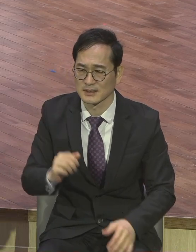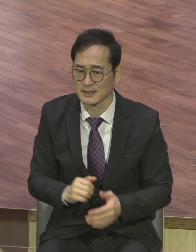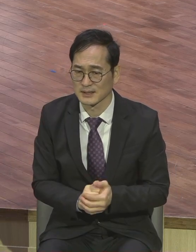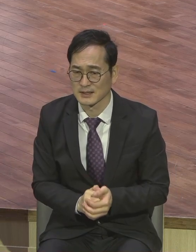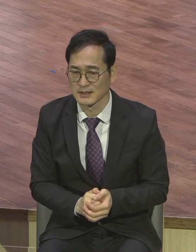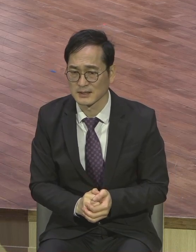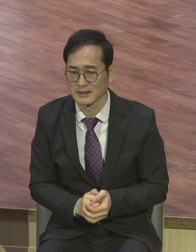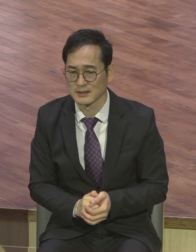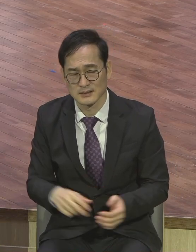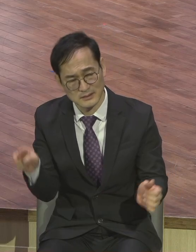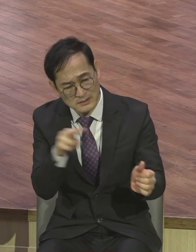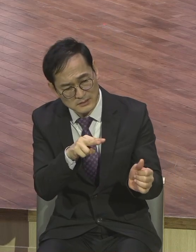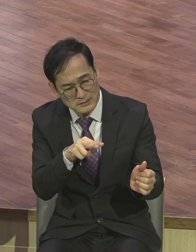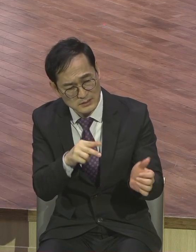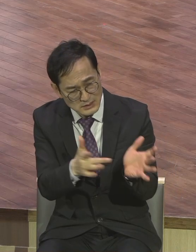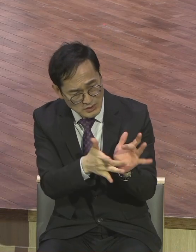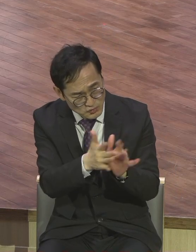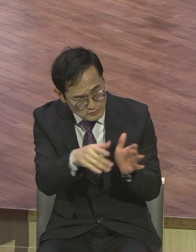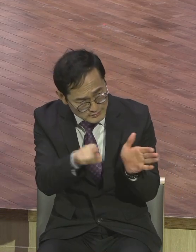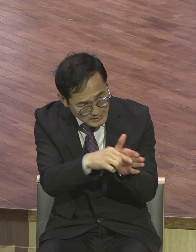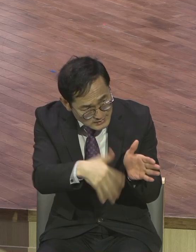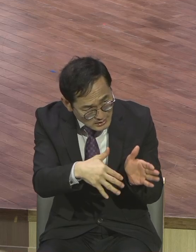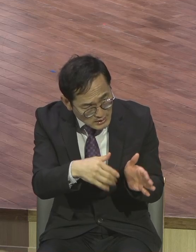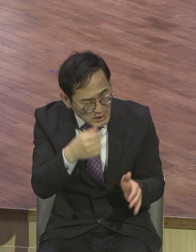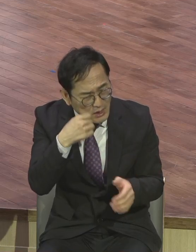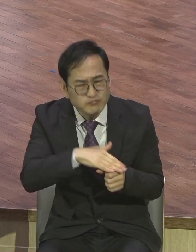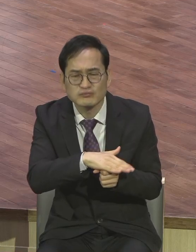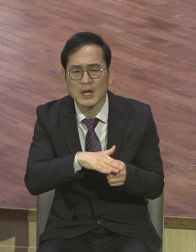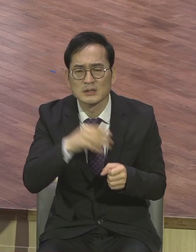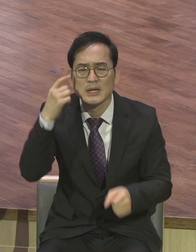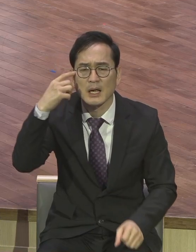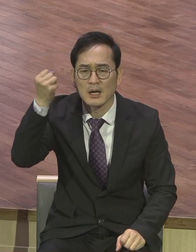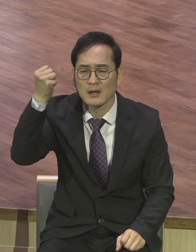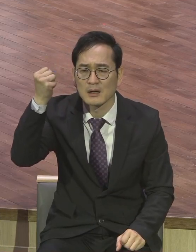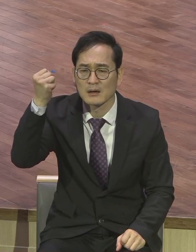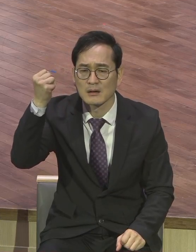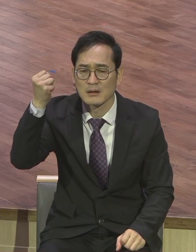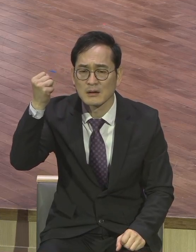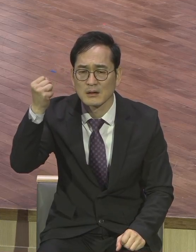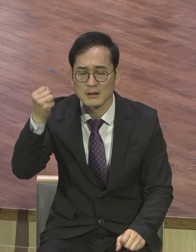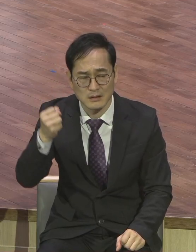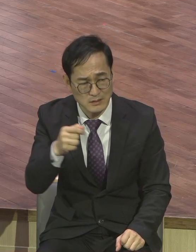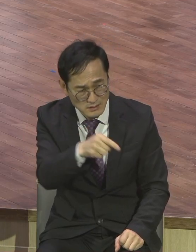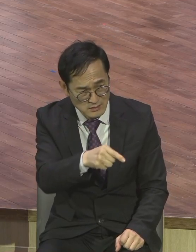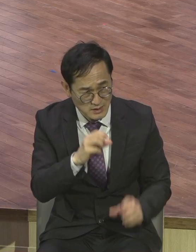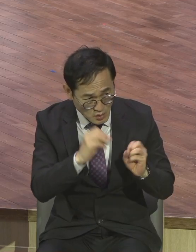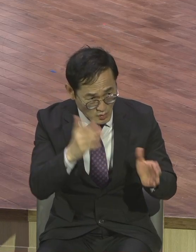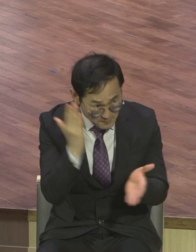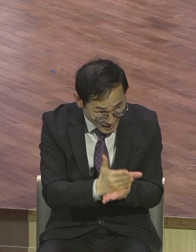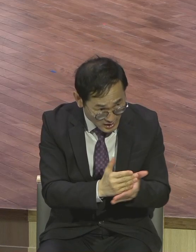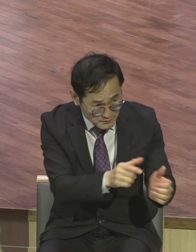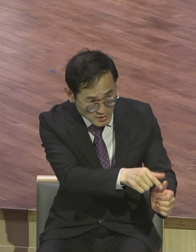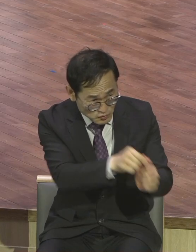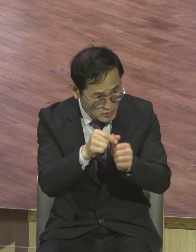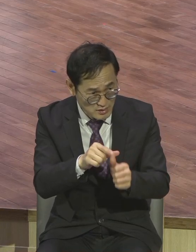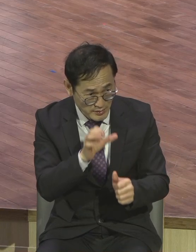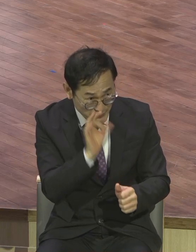불쌍한 마음 가질 수밖에 없는 거예요. 내가 이 사람에게 복음을 안전하면 저 사람은 영원한 멸망길인데 라는 사명의식이 생겨요.